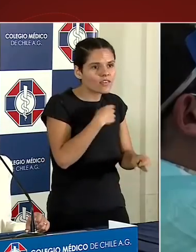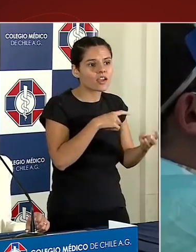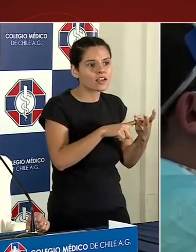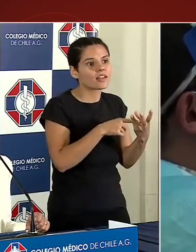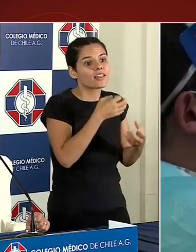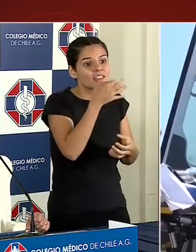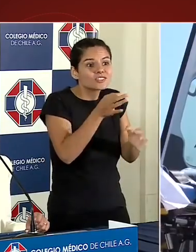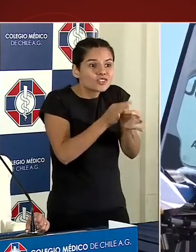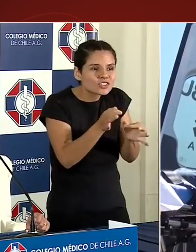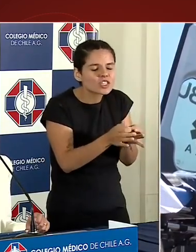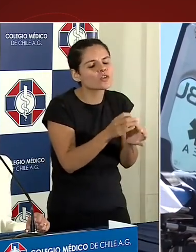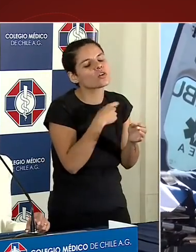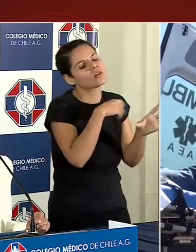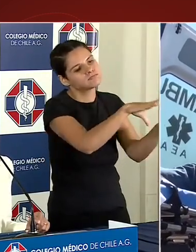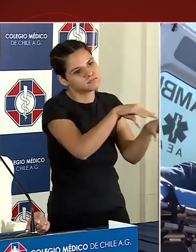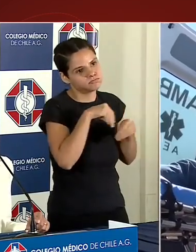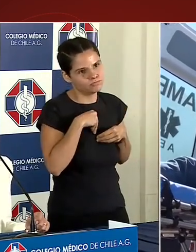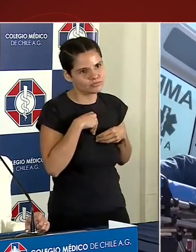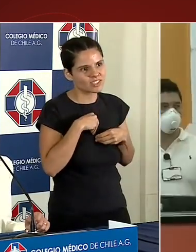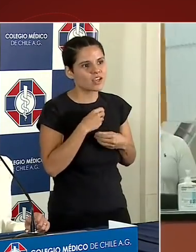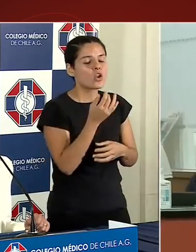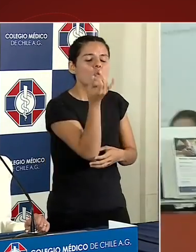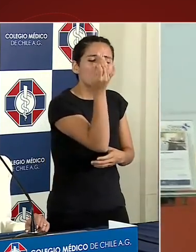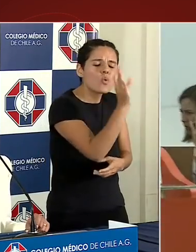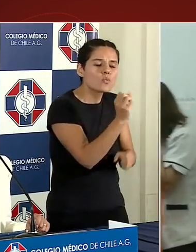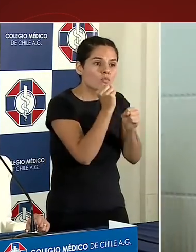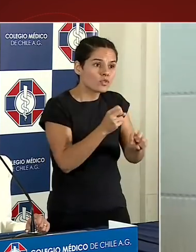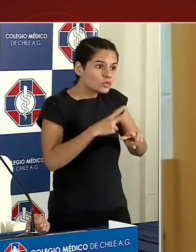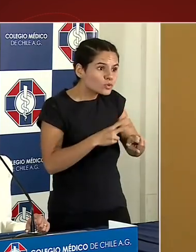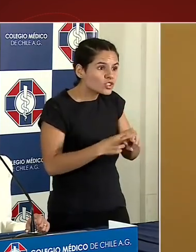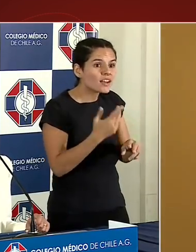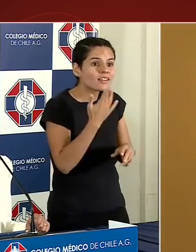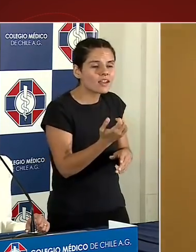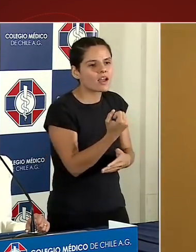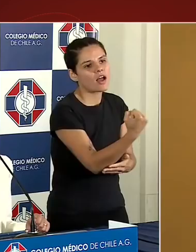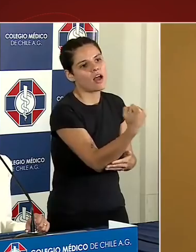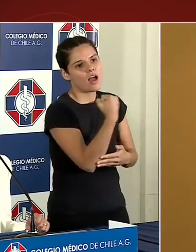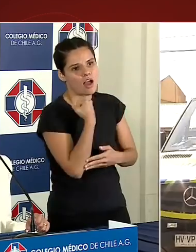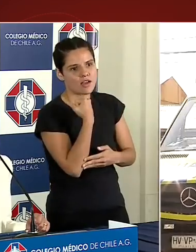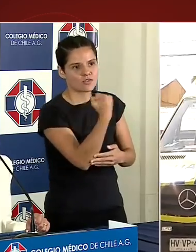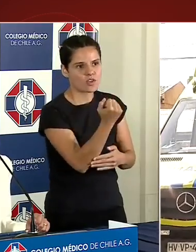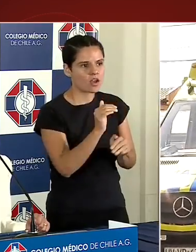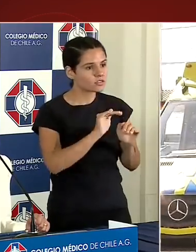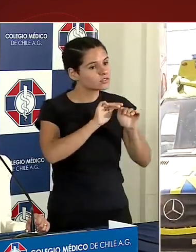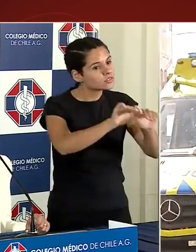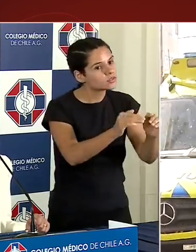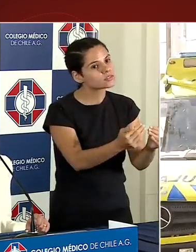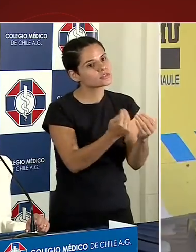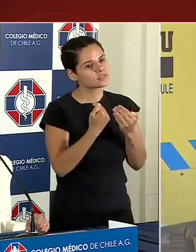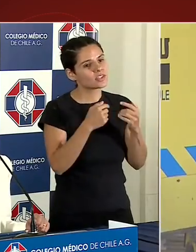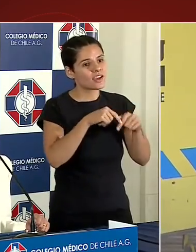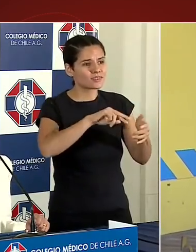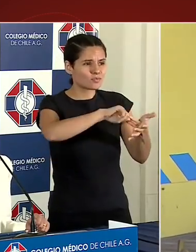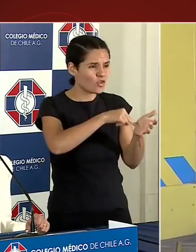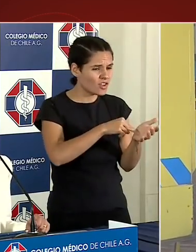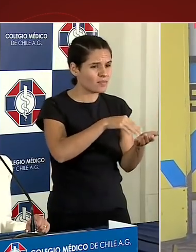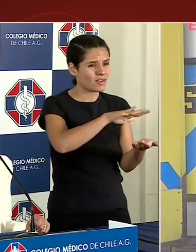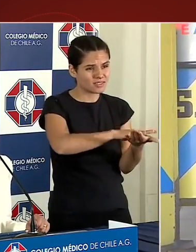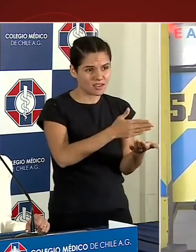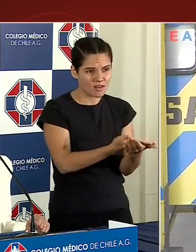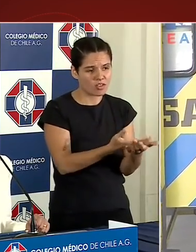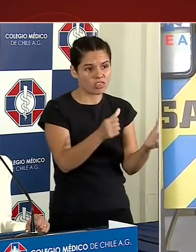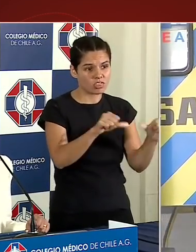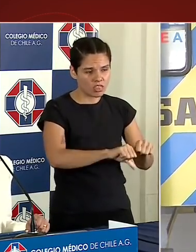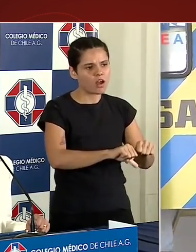cooperación entre nosotros es la única manera de afrontar esta crisis. Y reitero